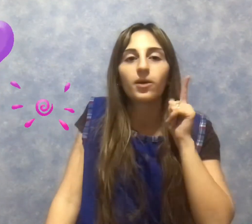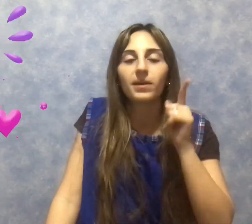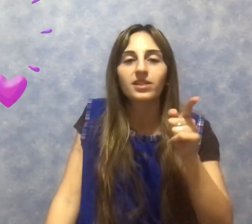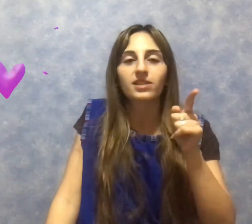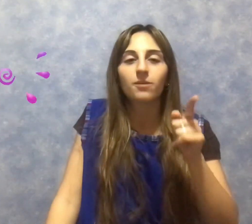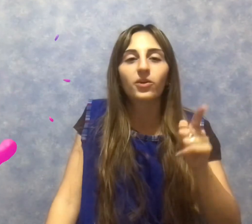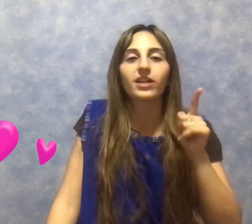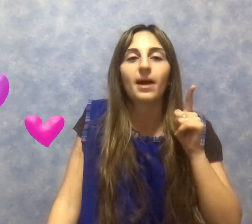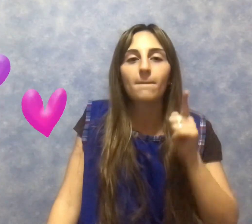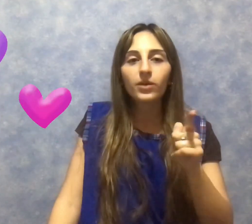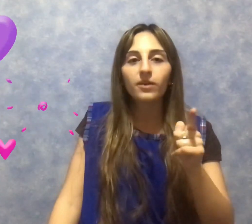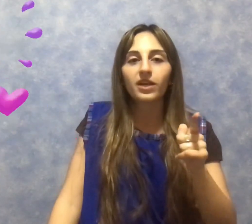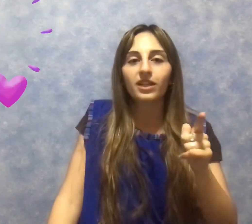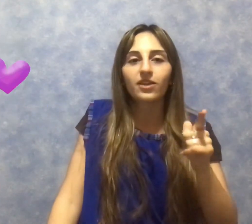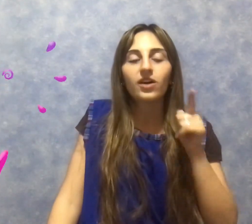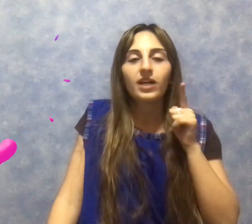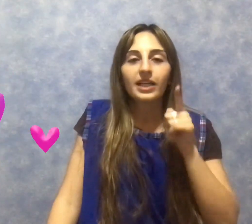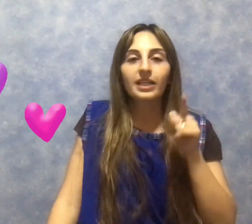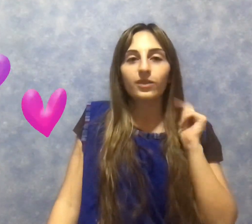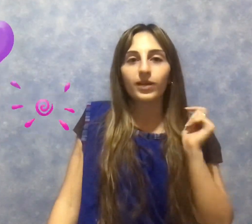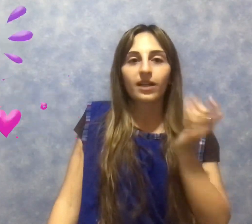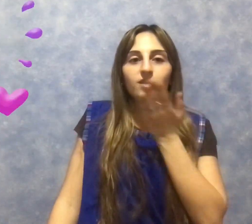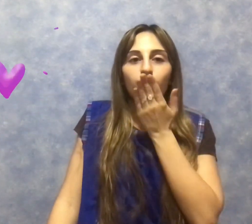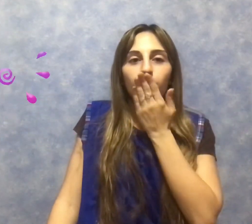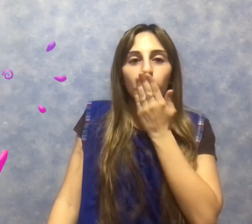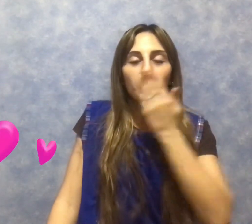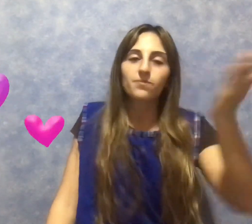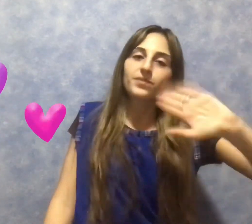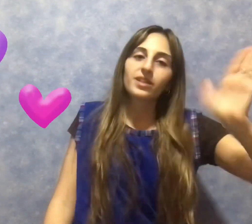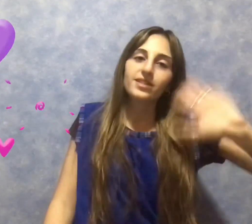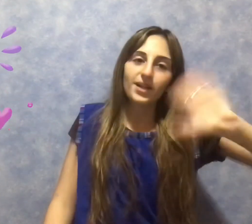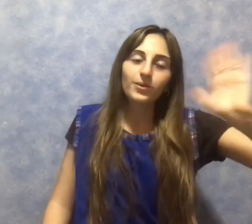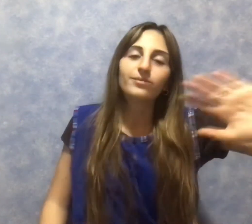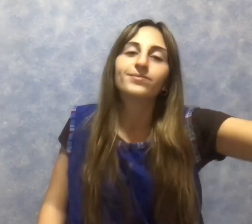Plaza Sésamo, que está muy divertido y que tiene una canción. ¡Chau! ¡Gracias! ¡Gracias! ¡Gracias!